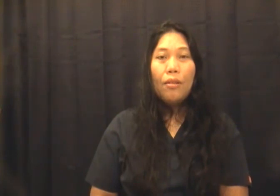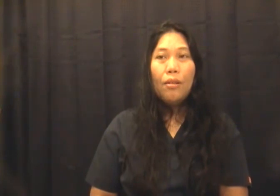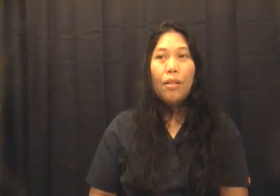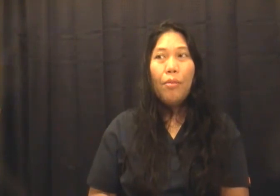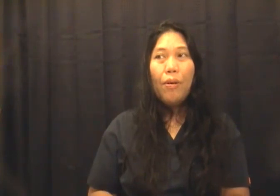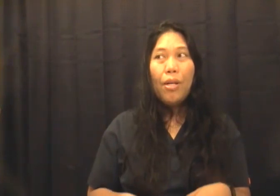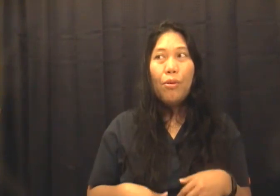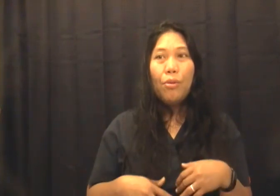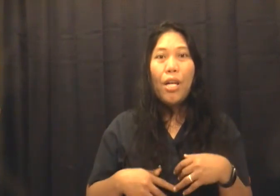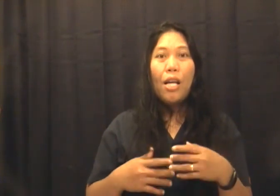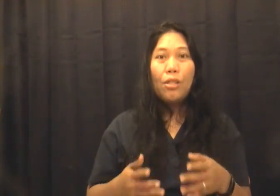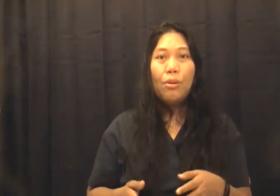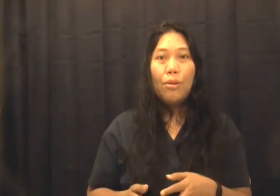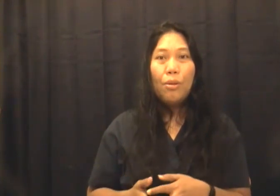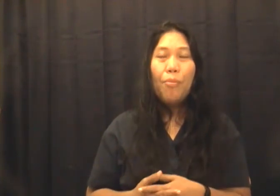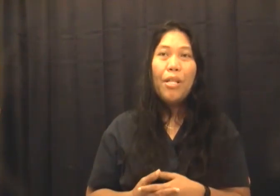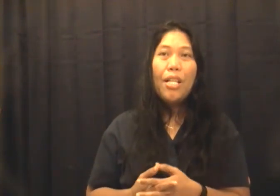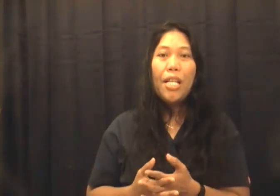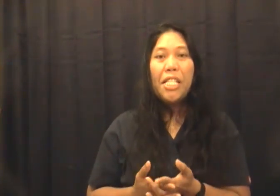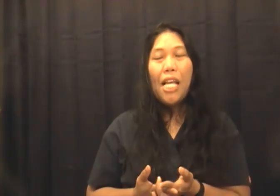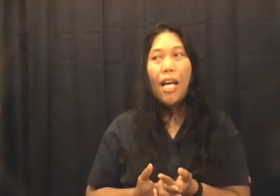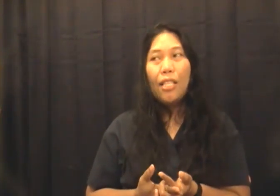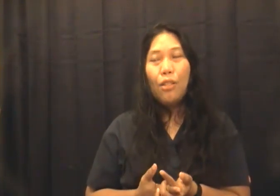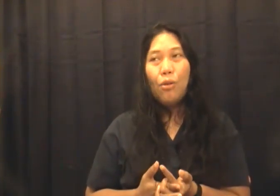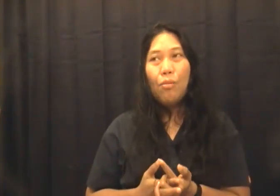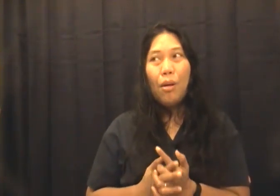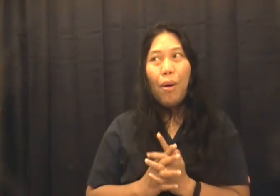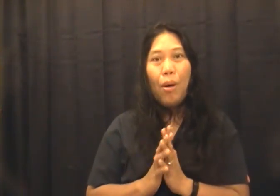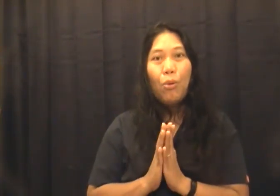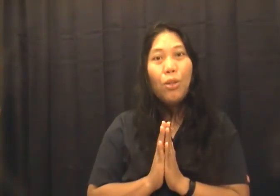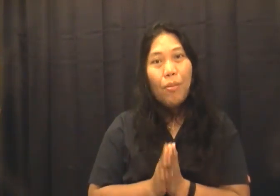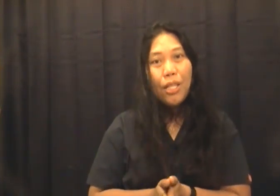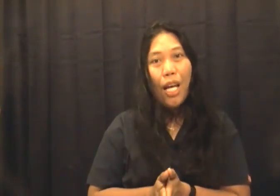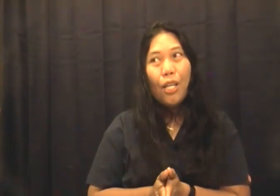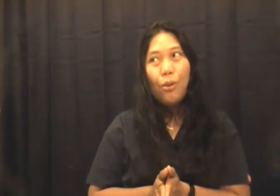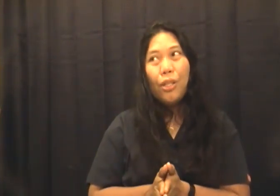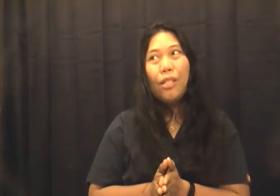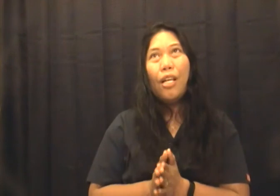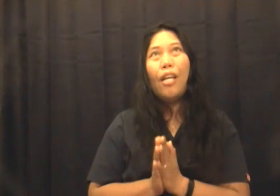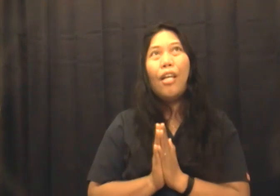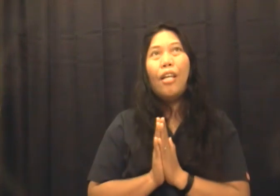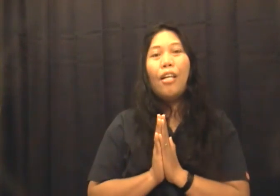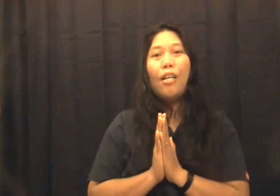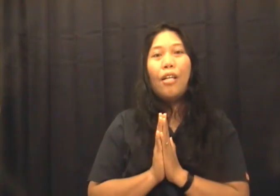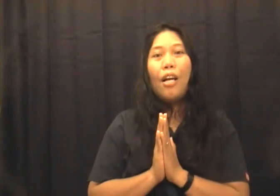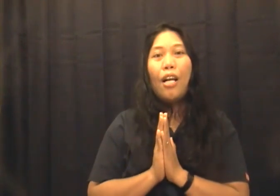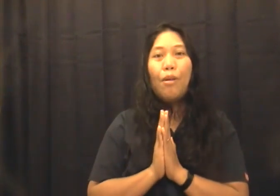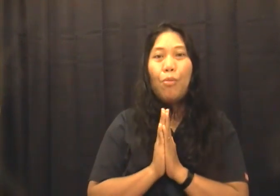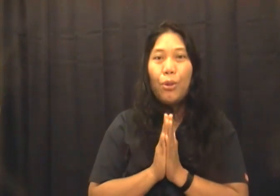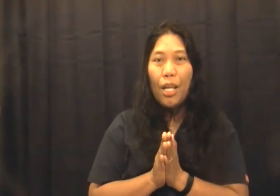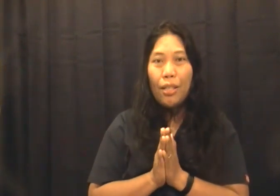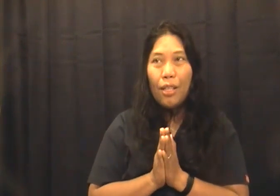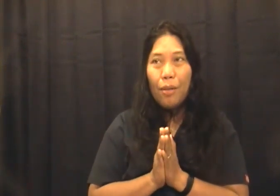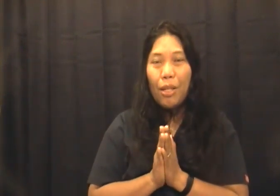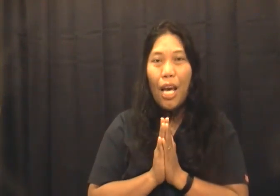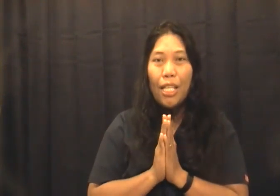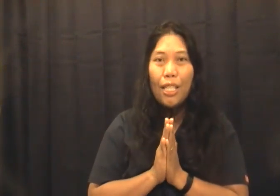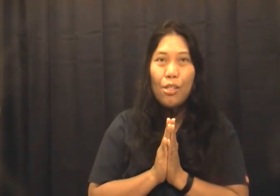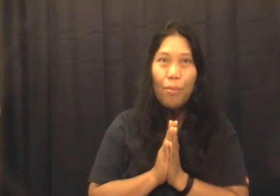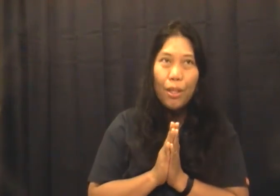iba-iba yung reaction so depende na rin sa atin kung magpabaku naman tayo o hindi ang importante manalit tayo sa